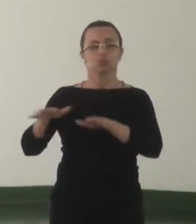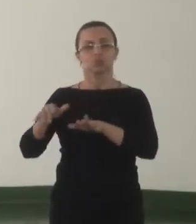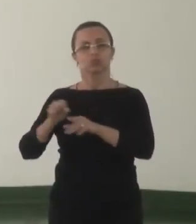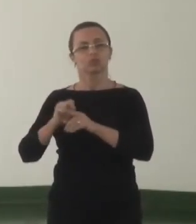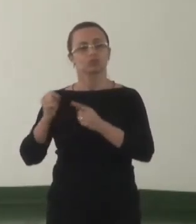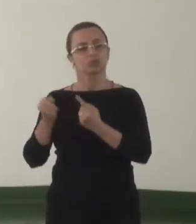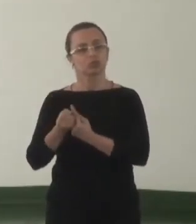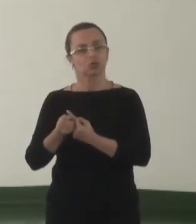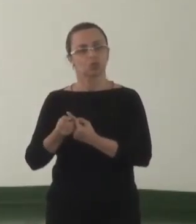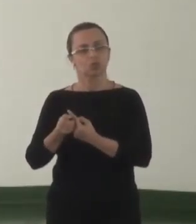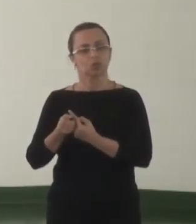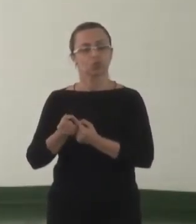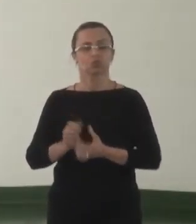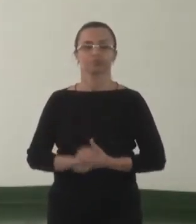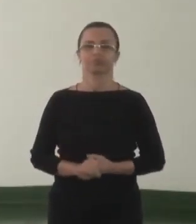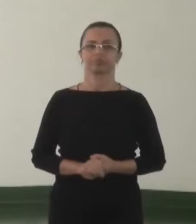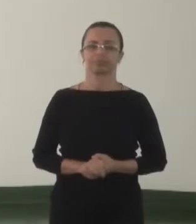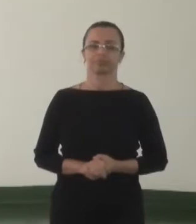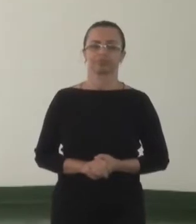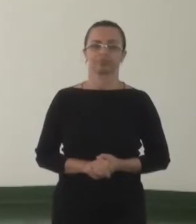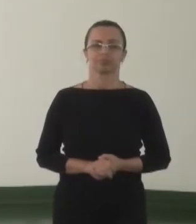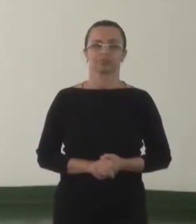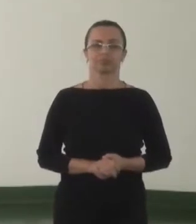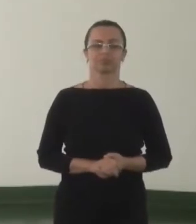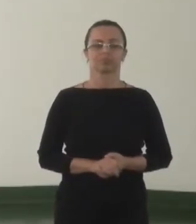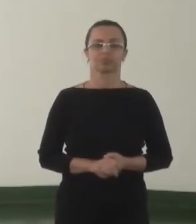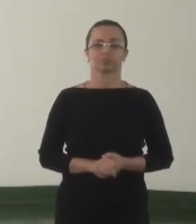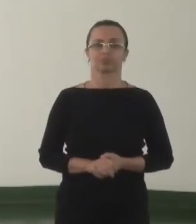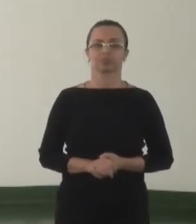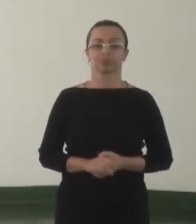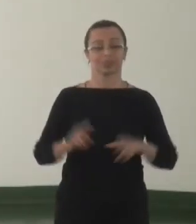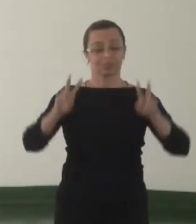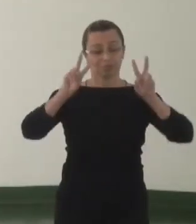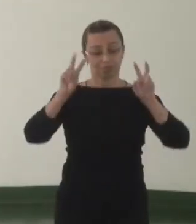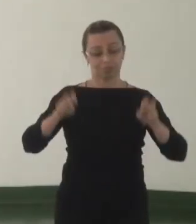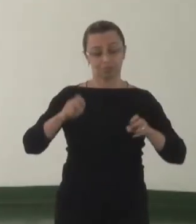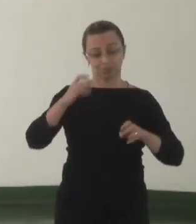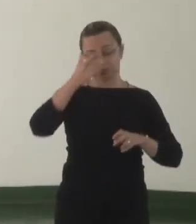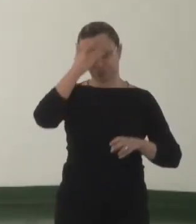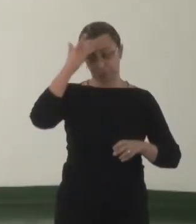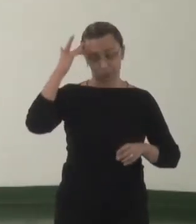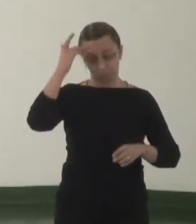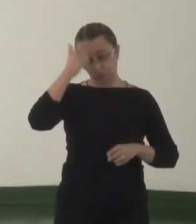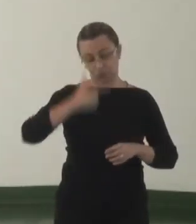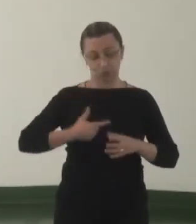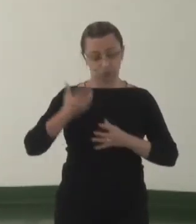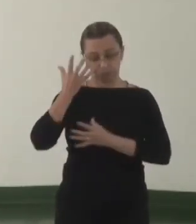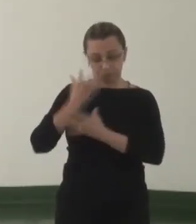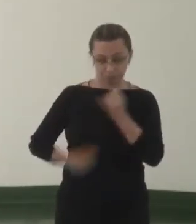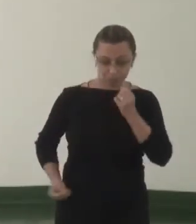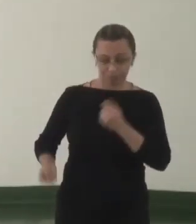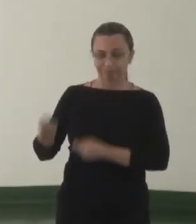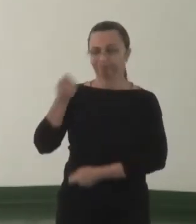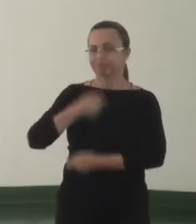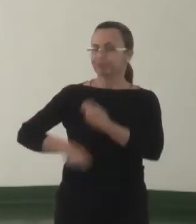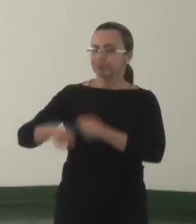sociais? No tema, pessoas desaparecidas e tráfico de pessoas.